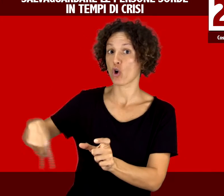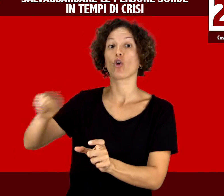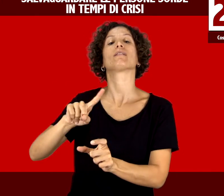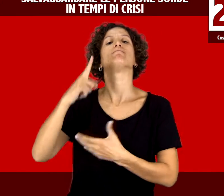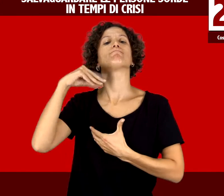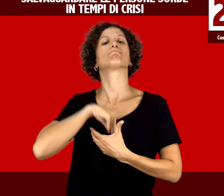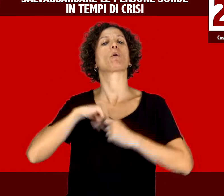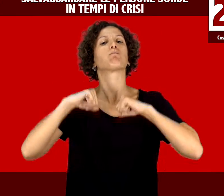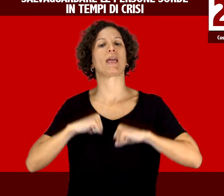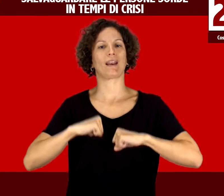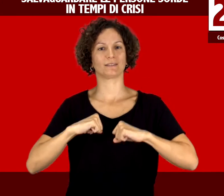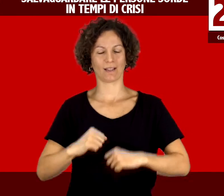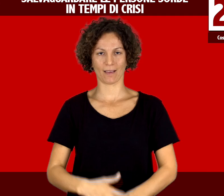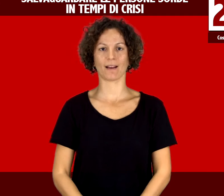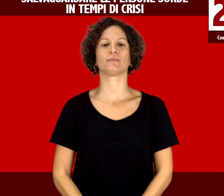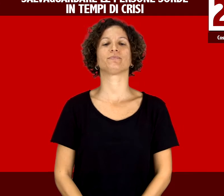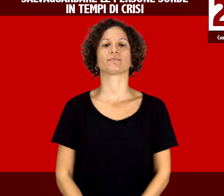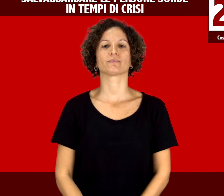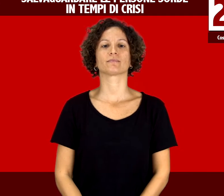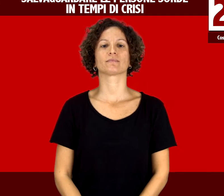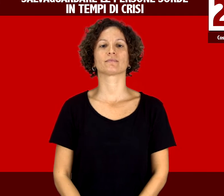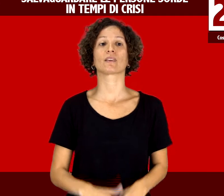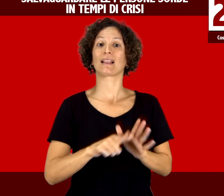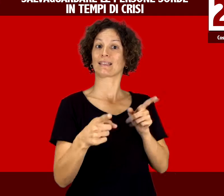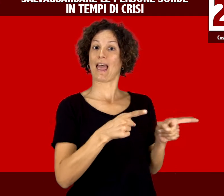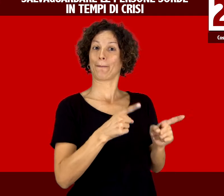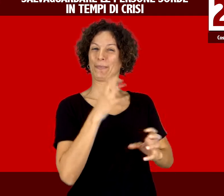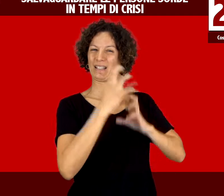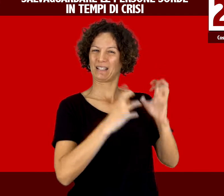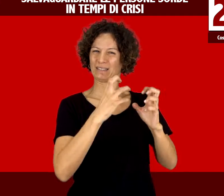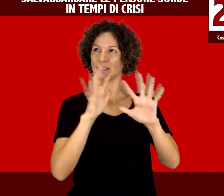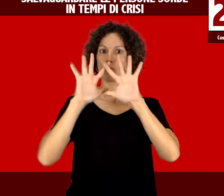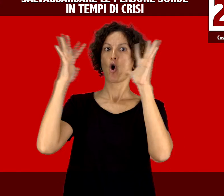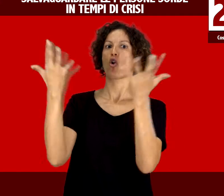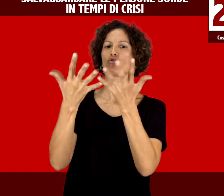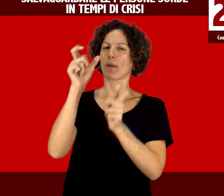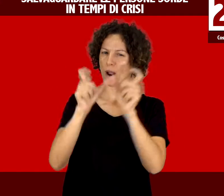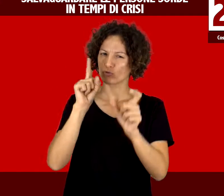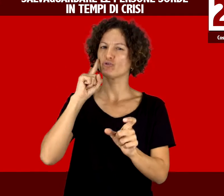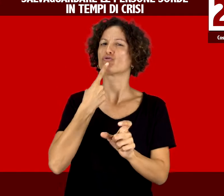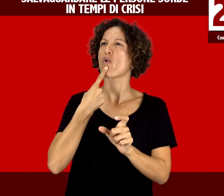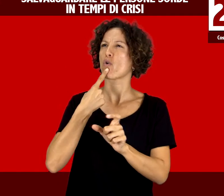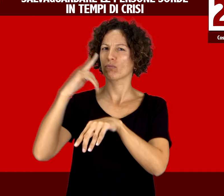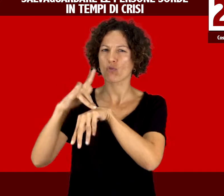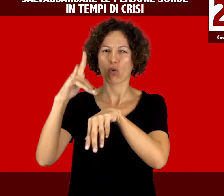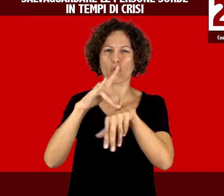di crisi. In tempi di crisi, le persone sorde in tutto il mondo sperimentano deprivazione linguistica, svantaggi socio